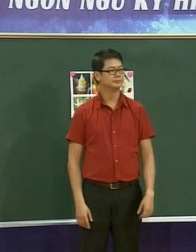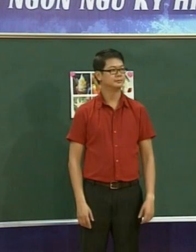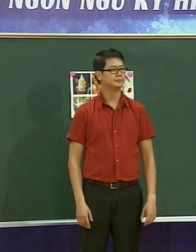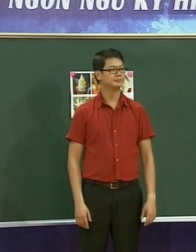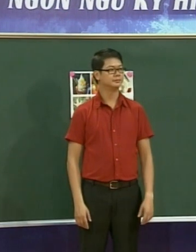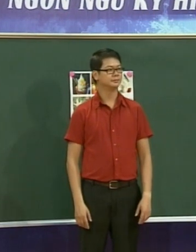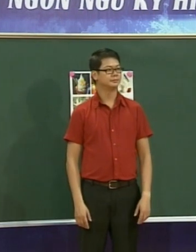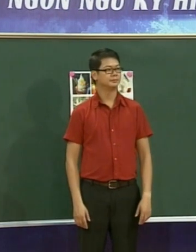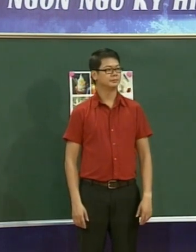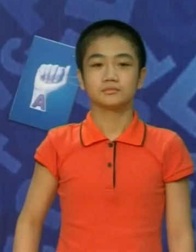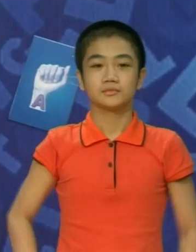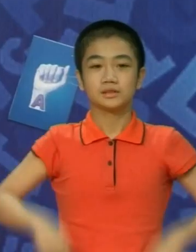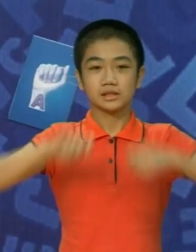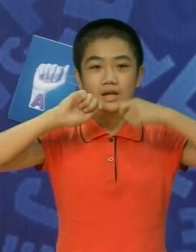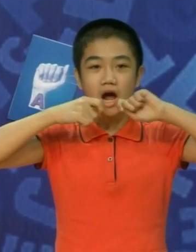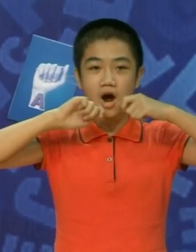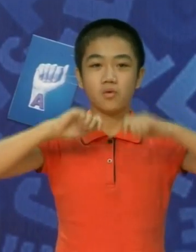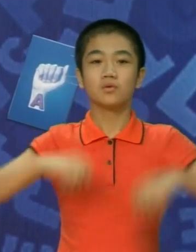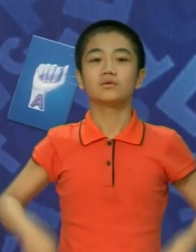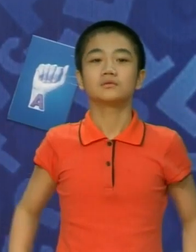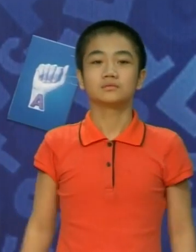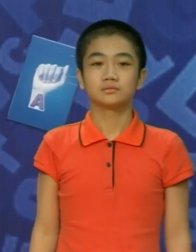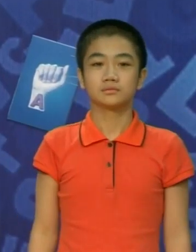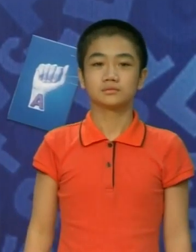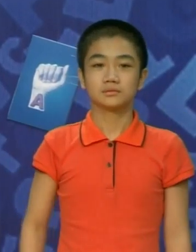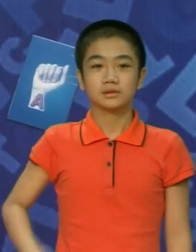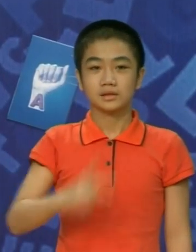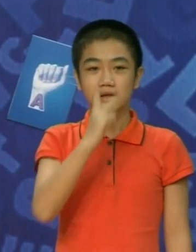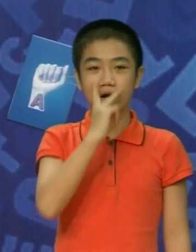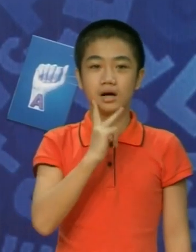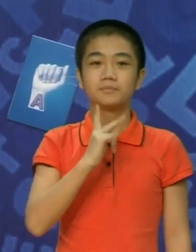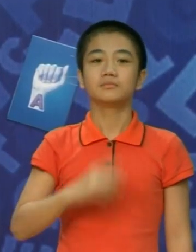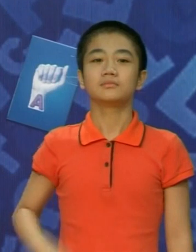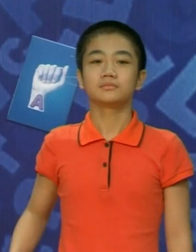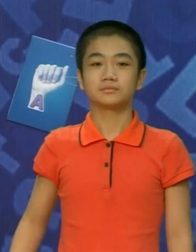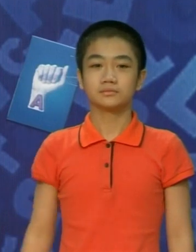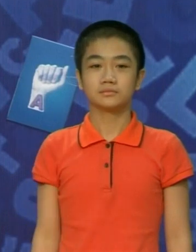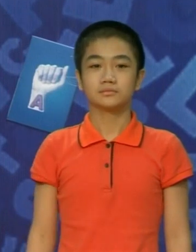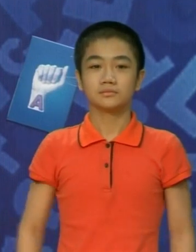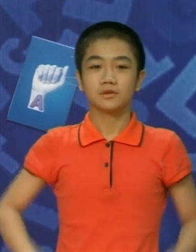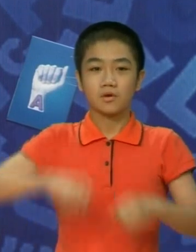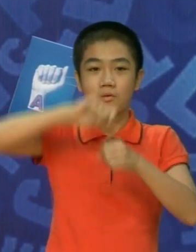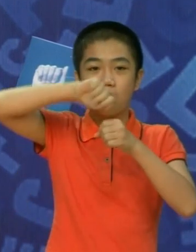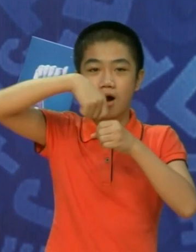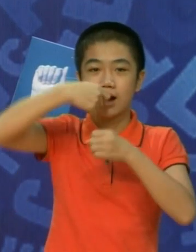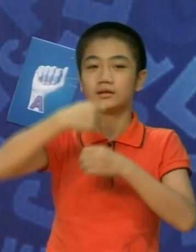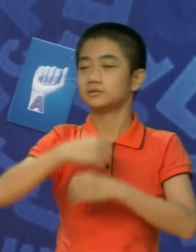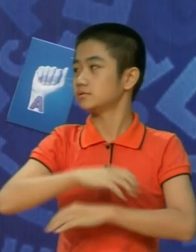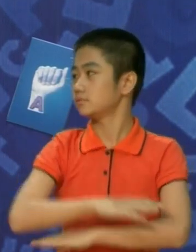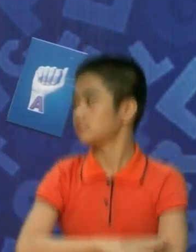Còn bạn thích ăn gì nhỉ Bạn thích ăn kẹo này Bạn thích ăn kem nữa này Bạn thích ăn